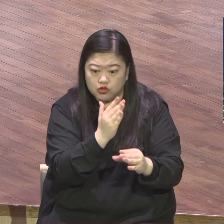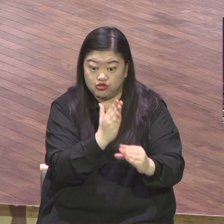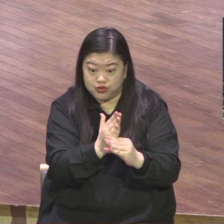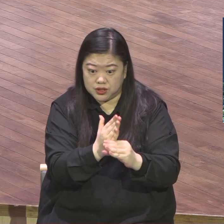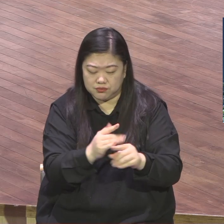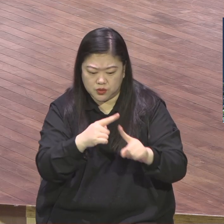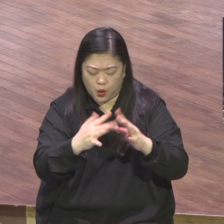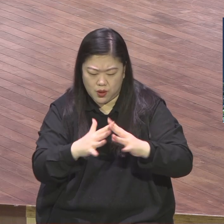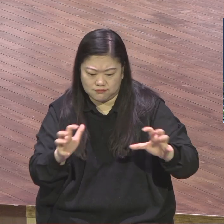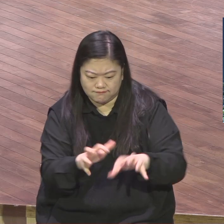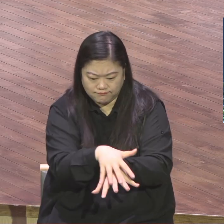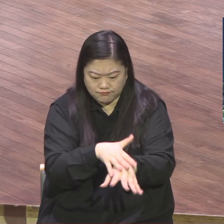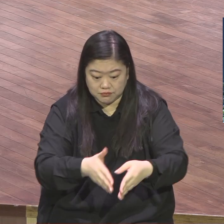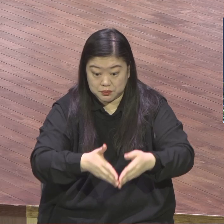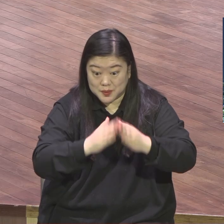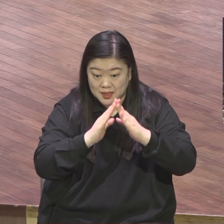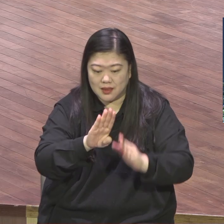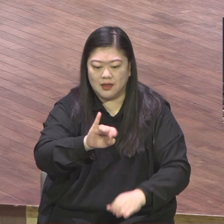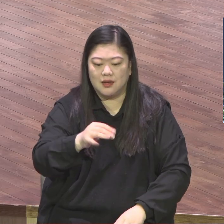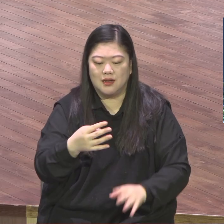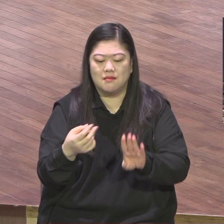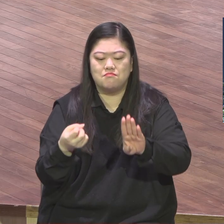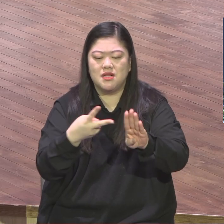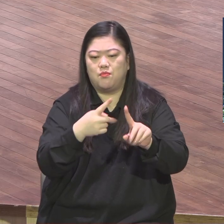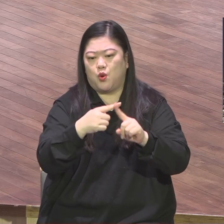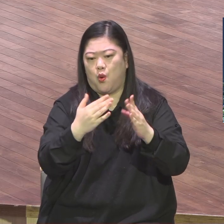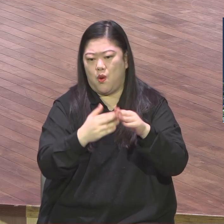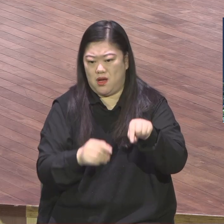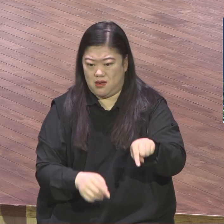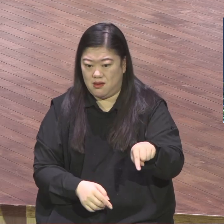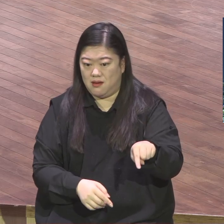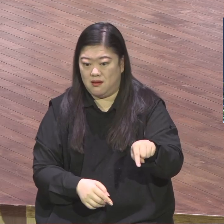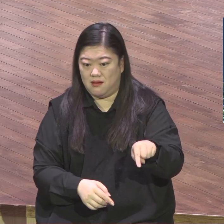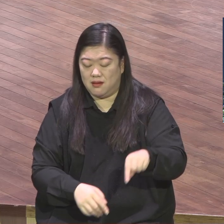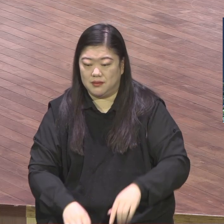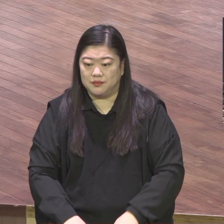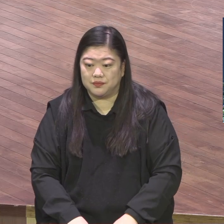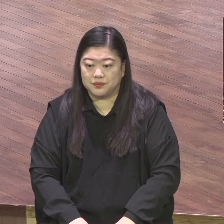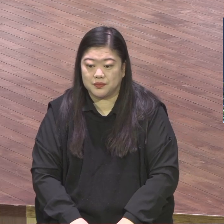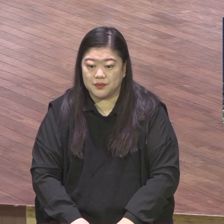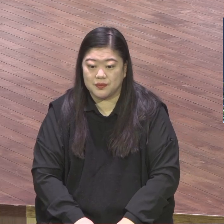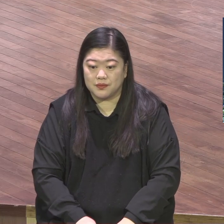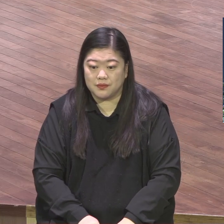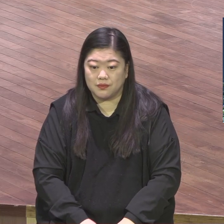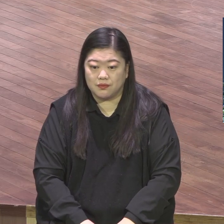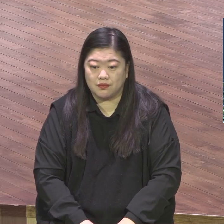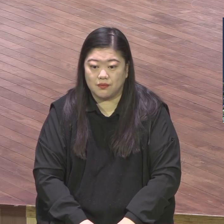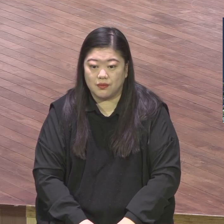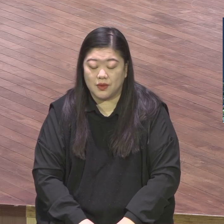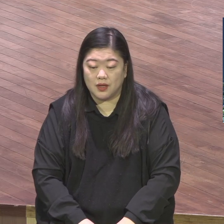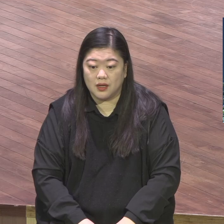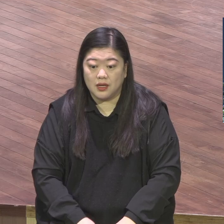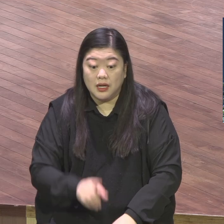특별히 바울이 빌리포 설을 기록할 당시에 바울은 로마 감옥에 갇혀 있는 상황이었어요.